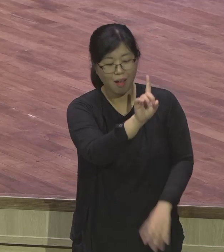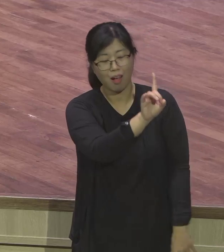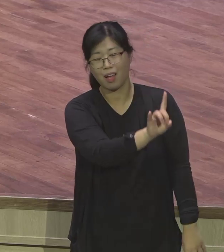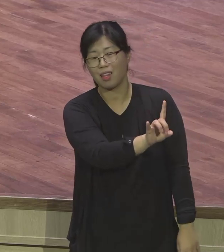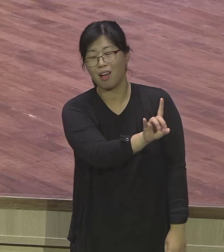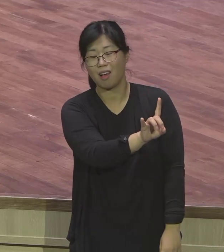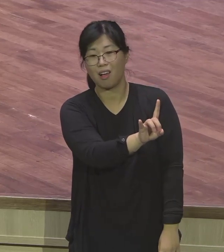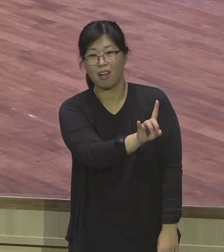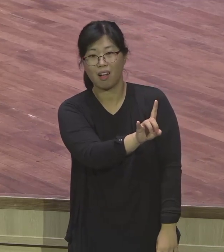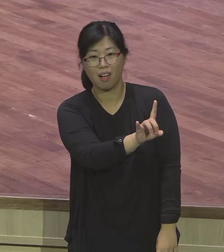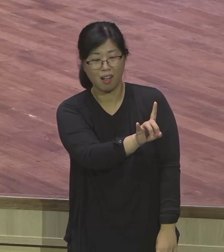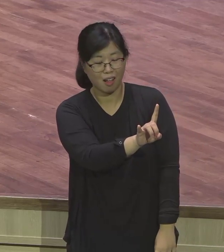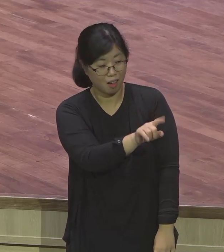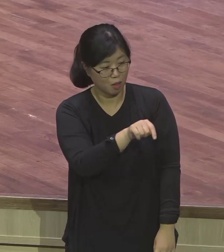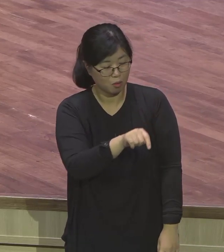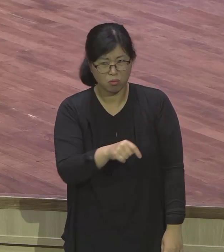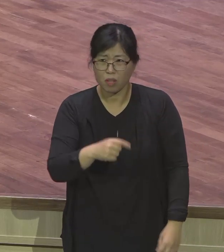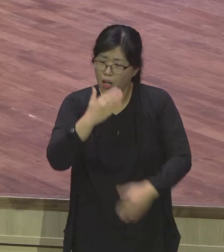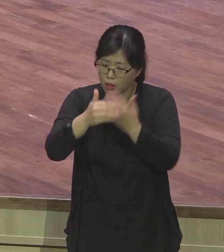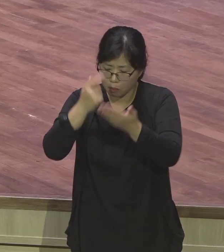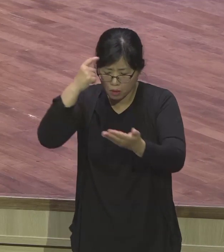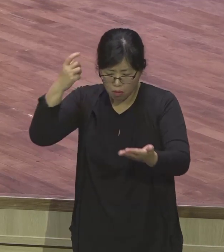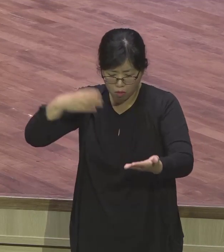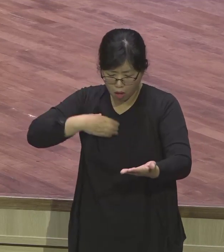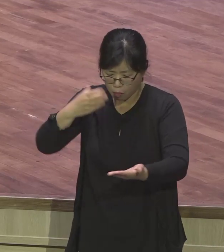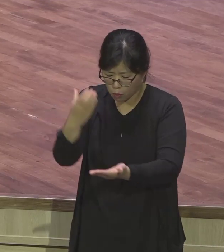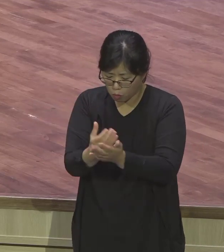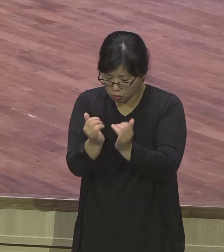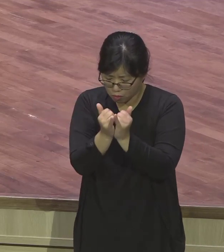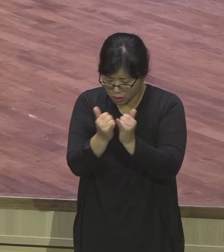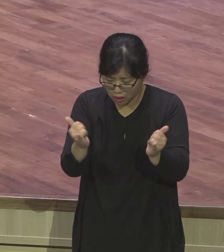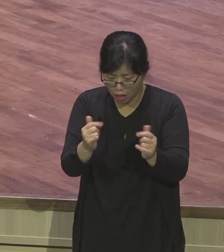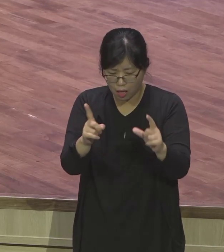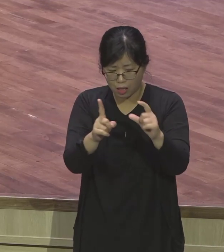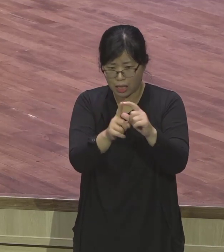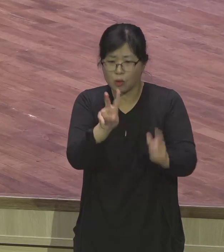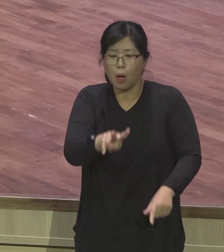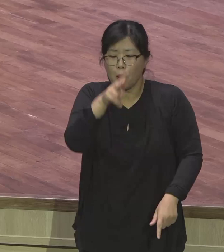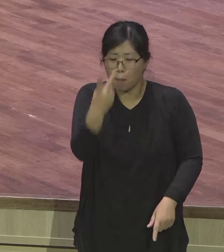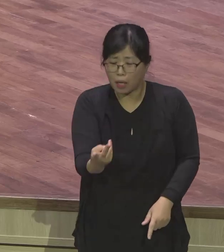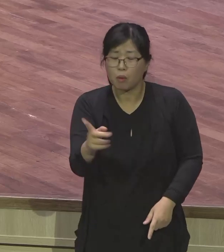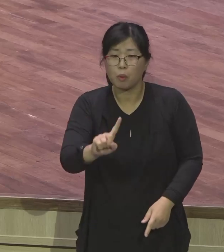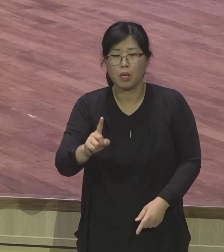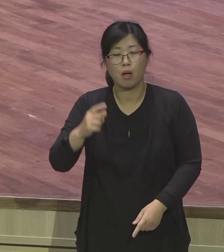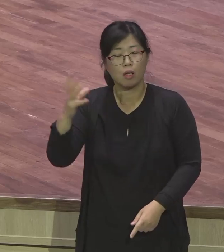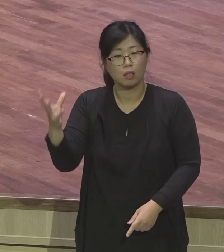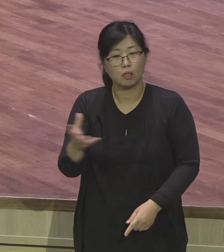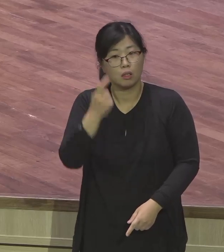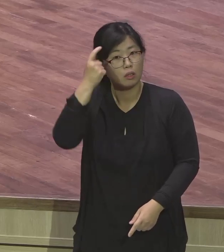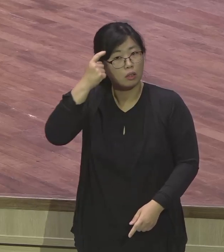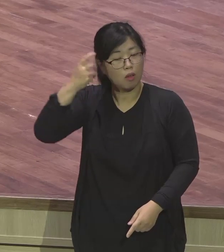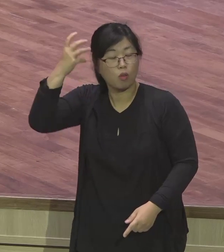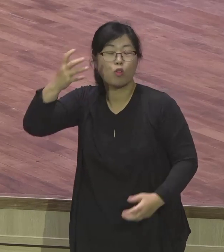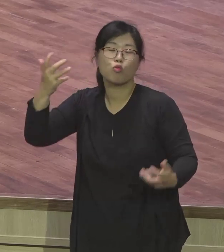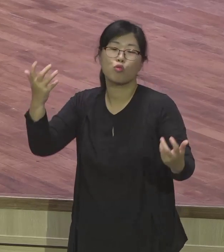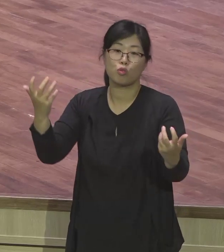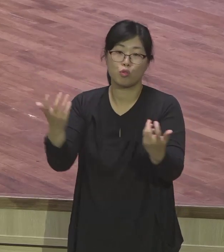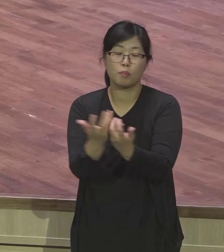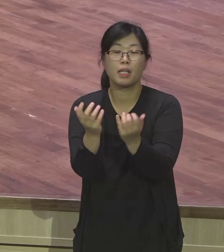성령 충만한 사람. 성령 충만한 어떤 감정이 어떤 충만한 것이 아니고 신비주의적